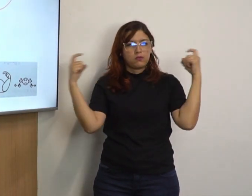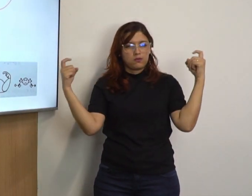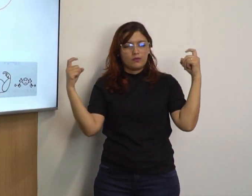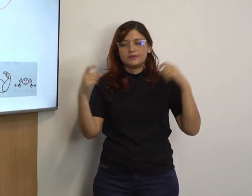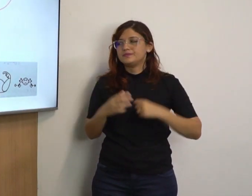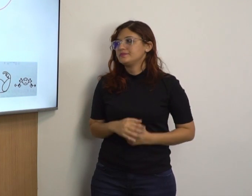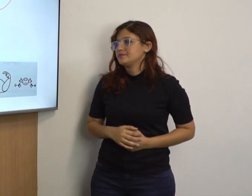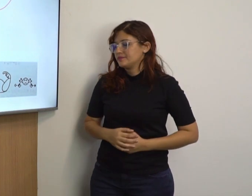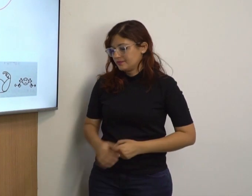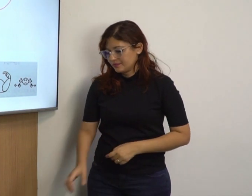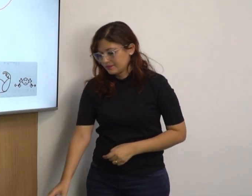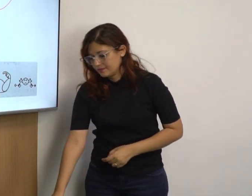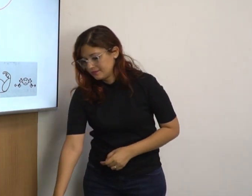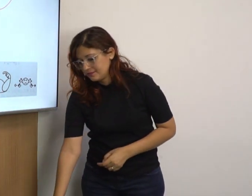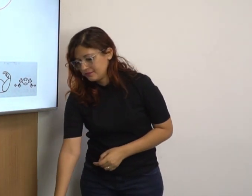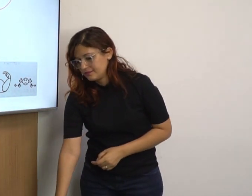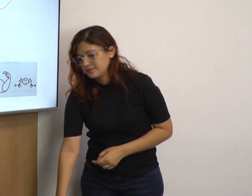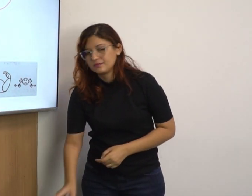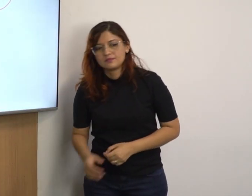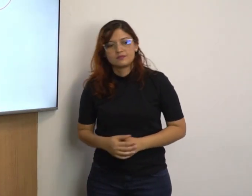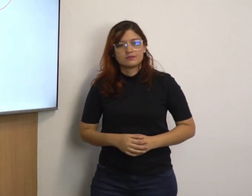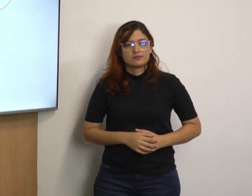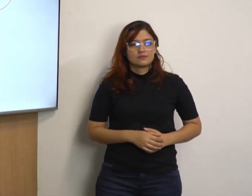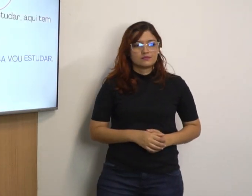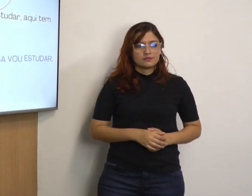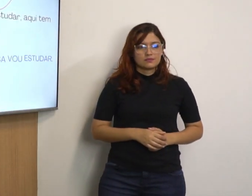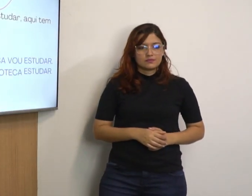A expressão facial é importante.